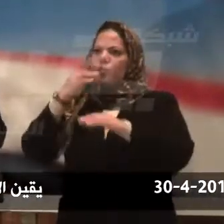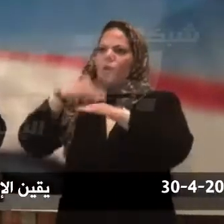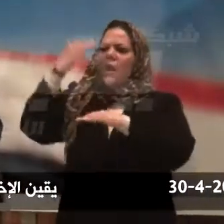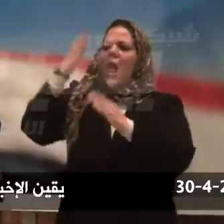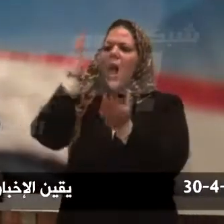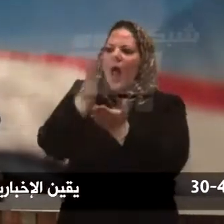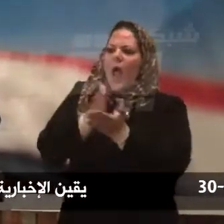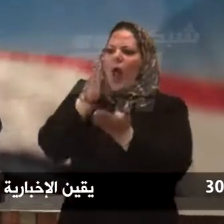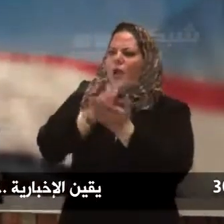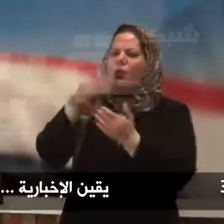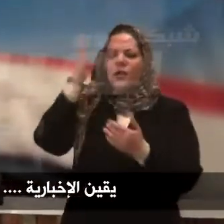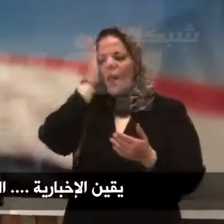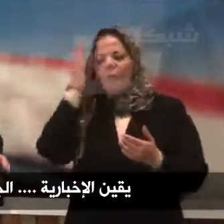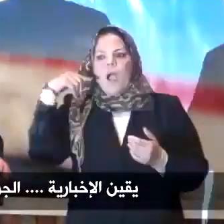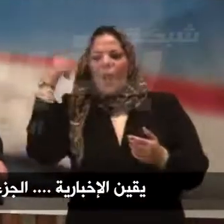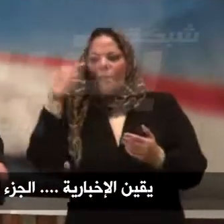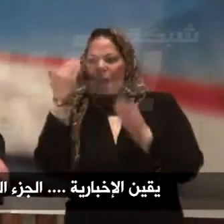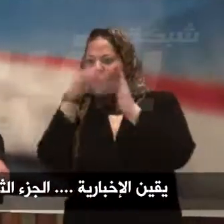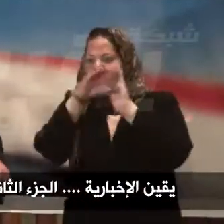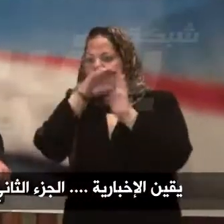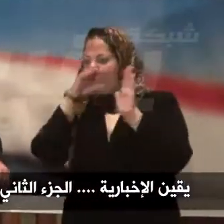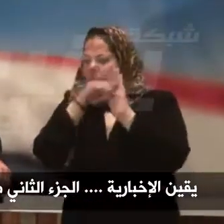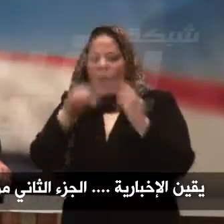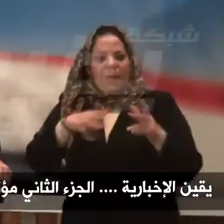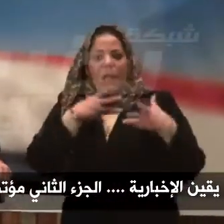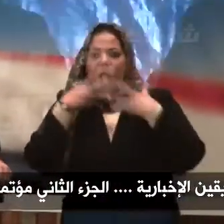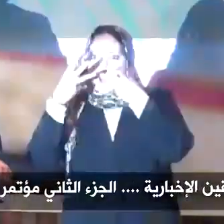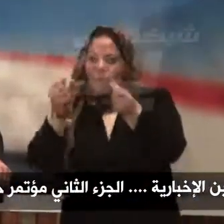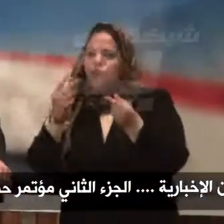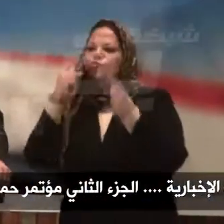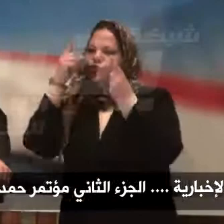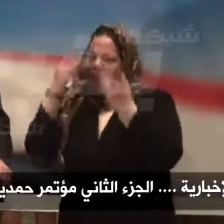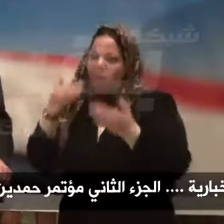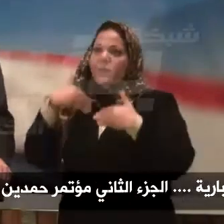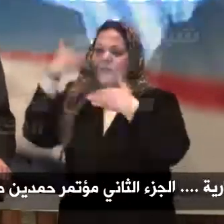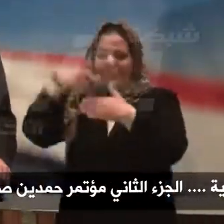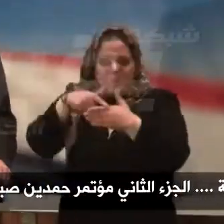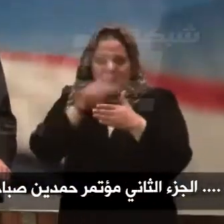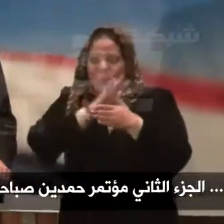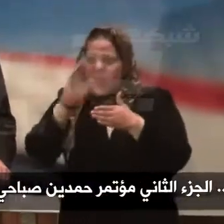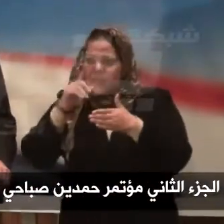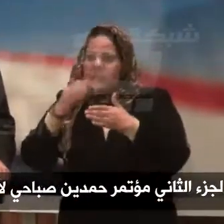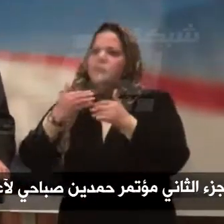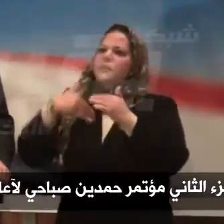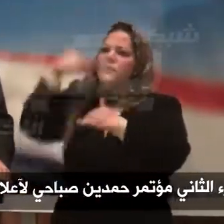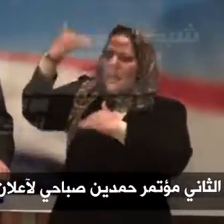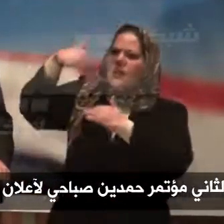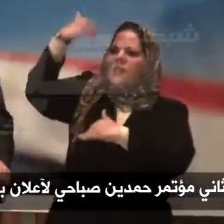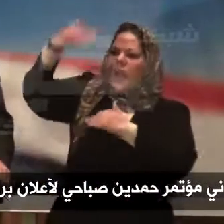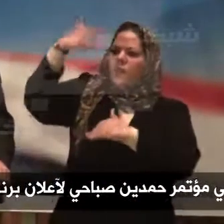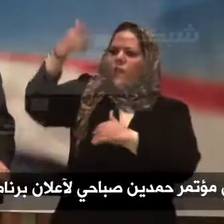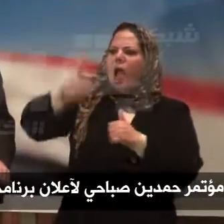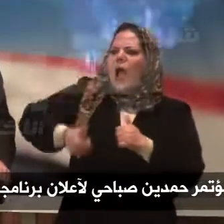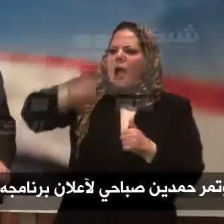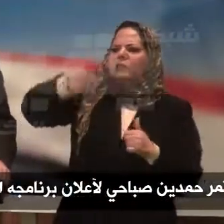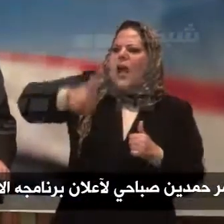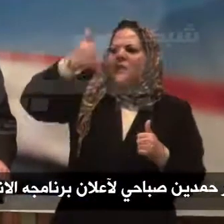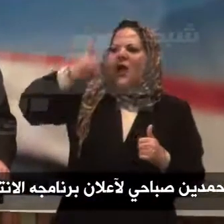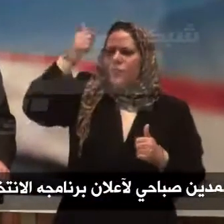اشتركوا في القناة البرنامج واكتر واعظم واجمل